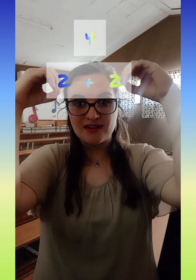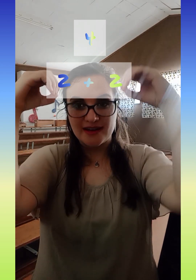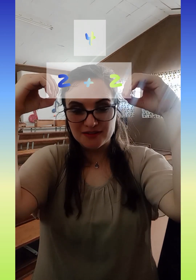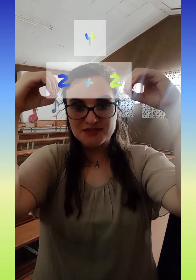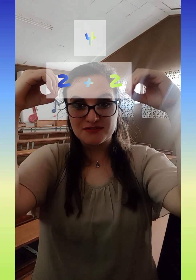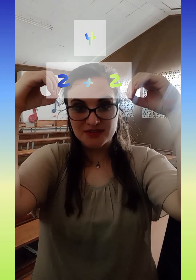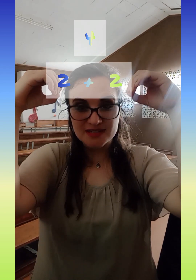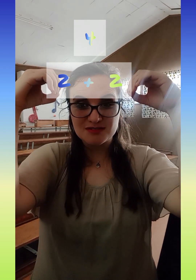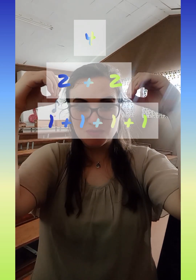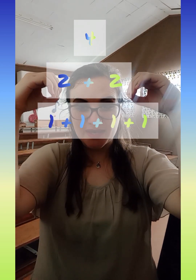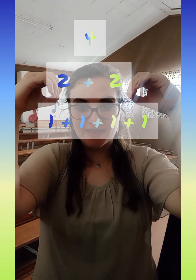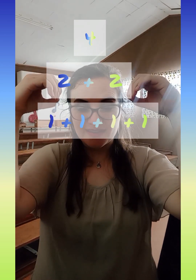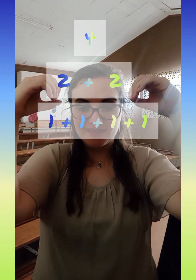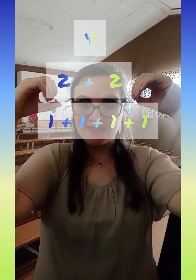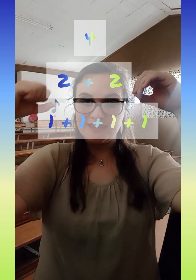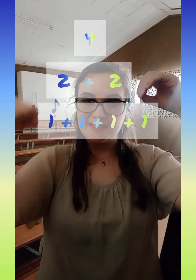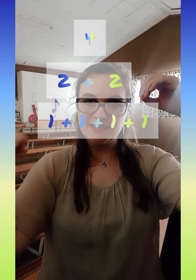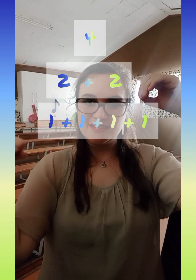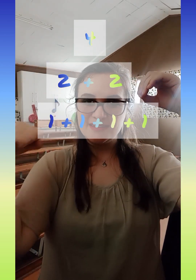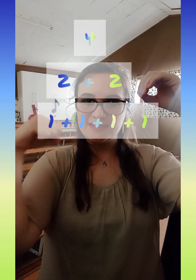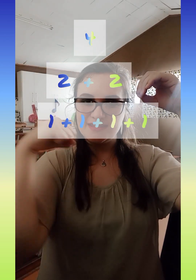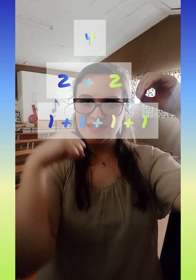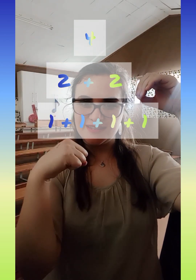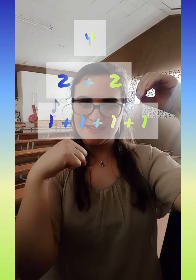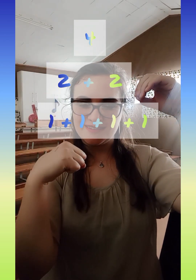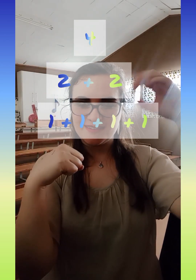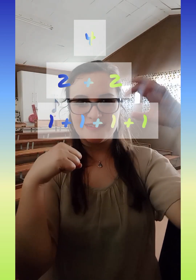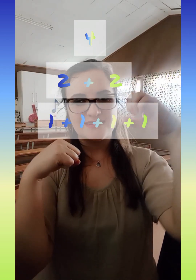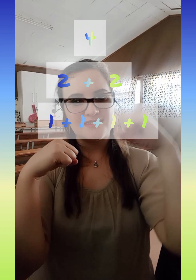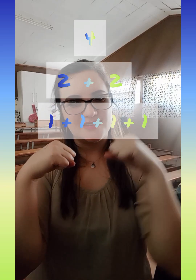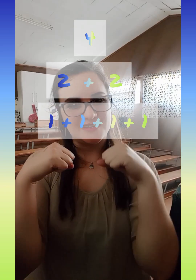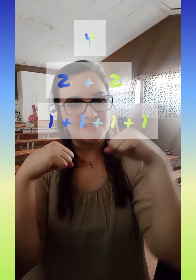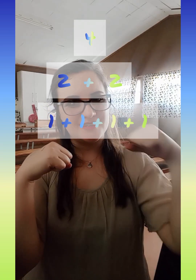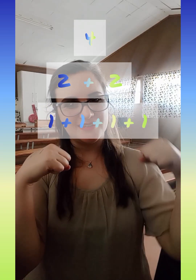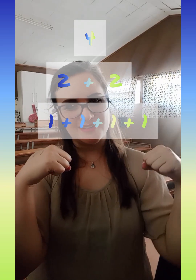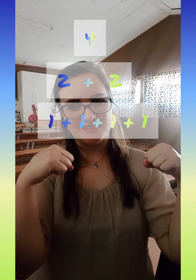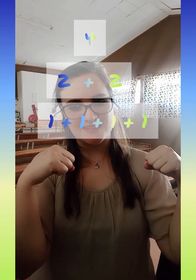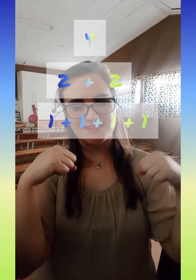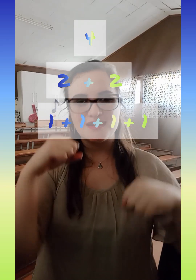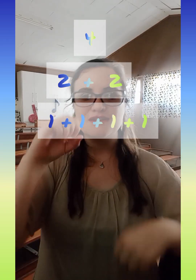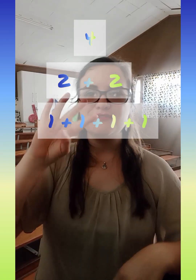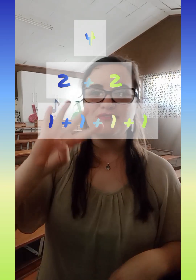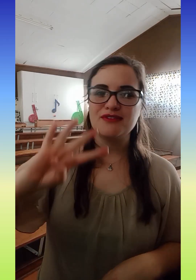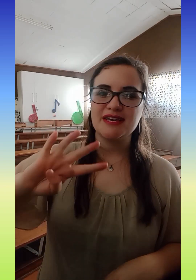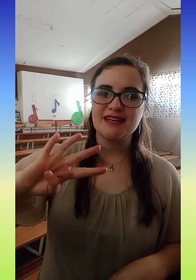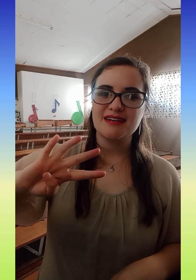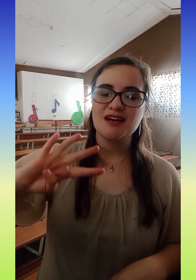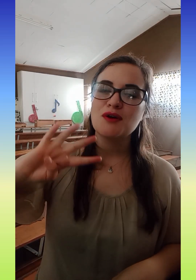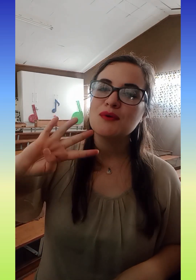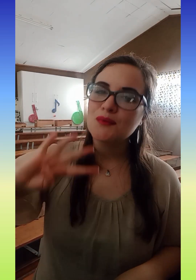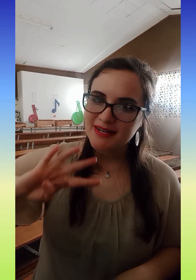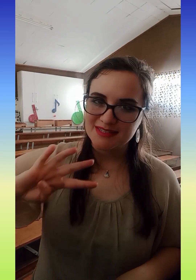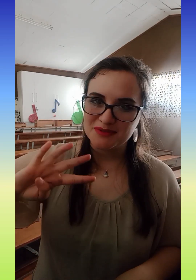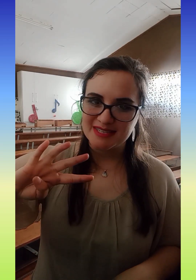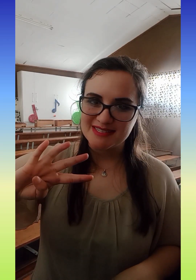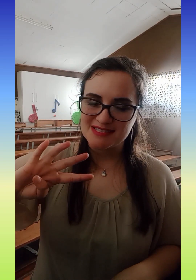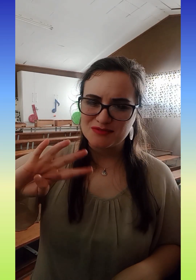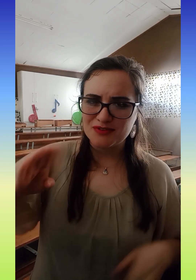helfte weer in twee. Eyn, jyn, jyn, jyn. Vier kwart nooties. Vier